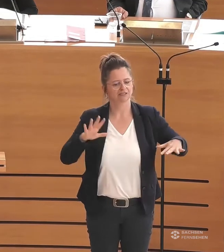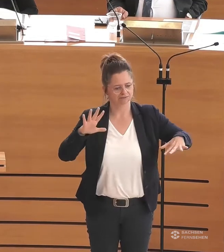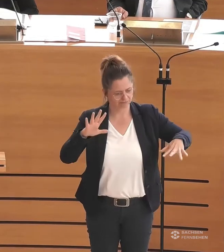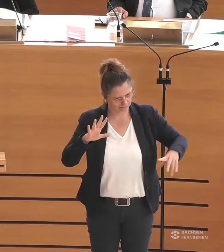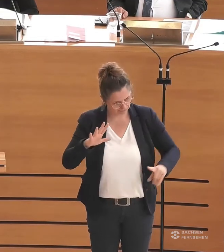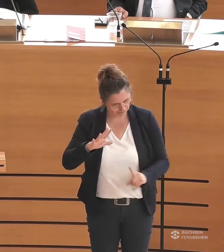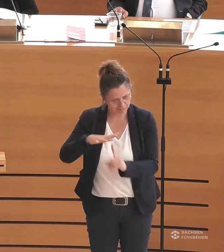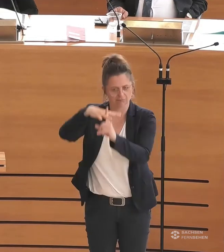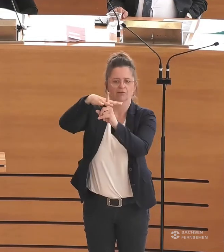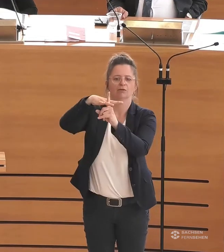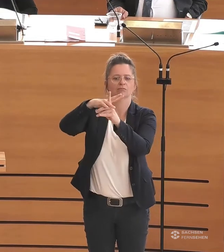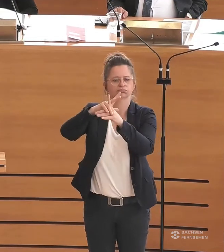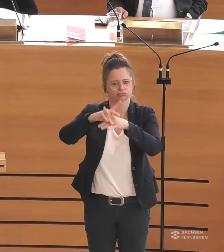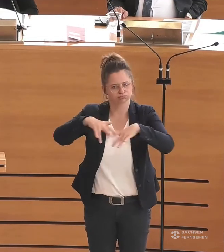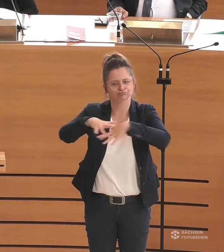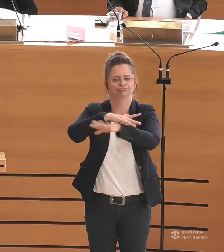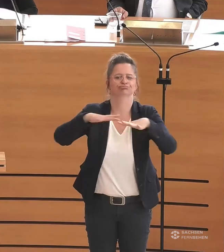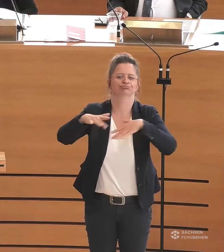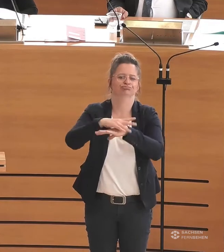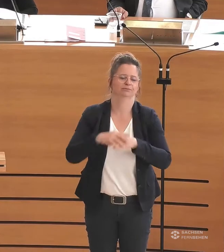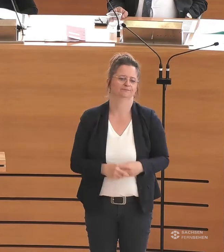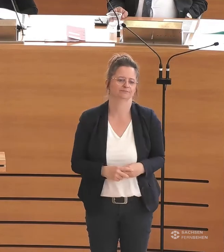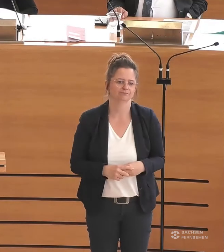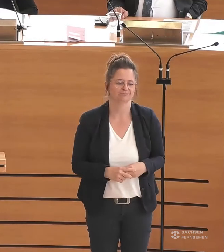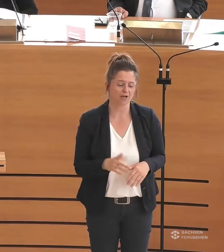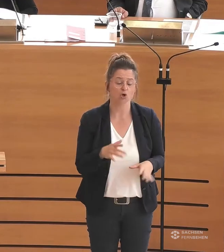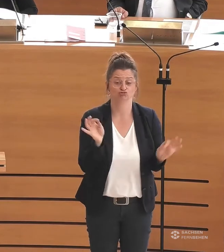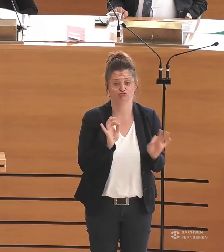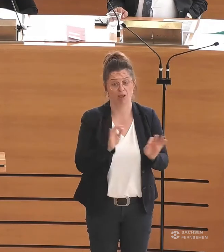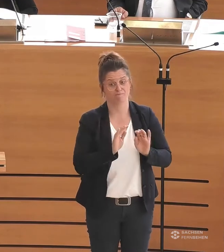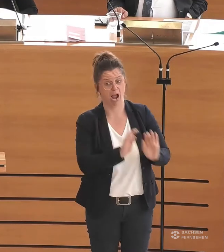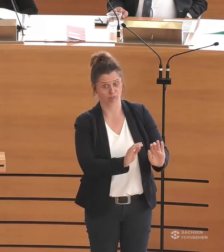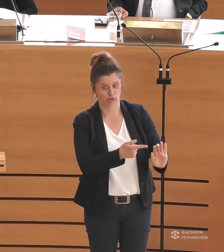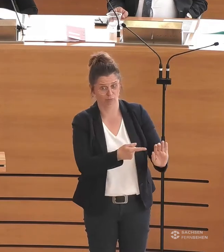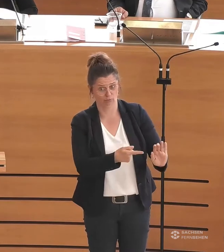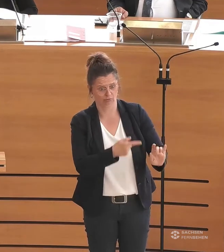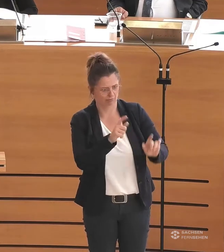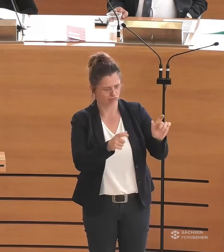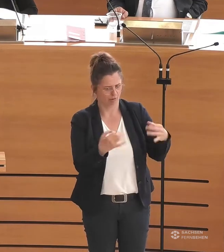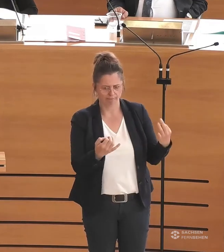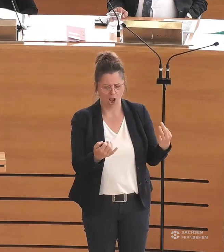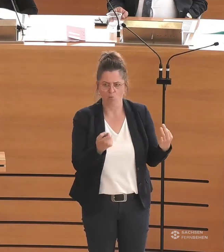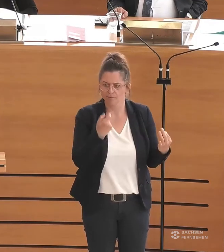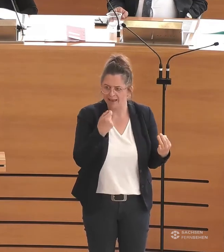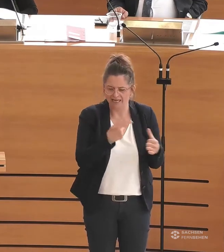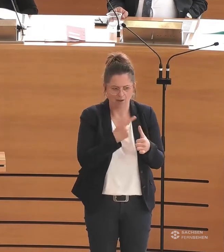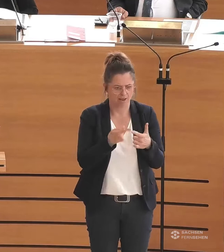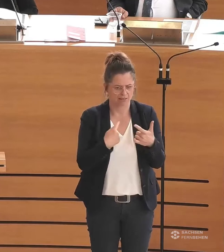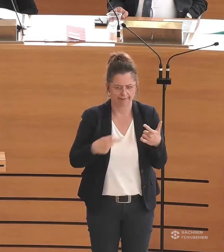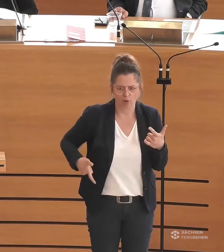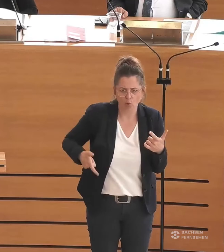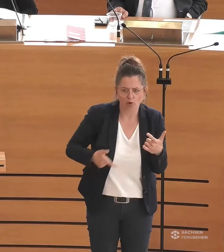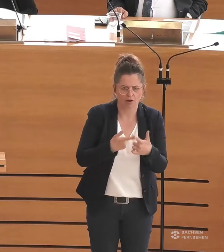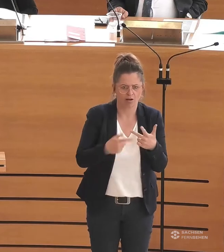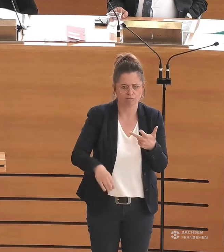genauso wichtig, bei schrecklichen Abschiebungen, die stattfinden, daran zu denken, dass die Dinge, dass diese Menschen zum Leben brauchen, ihre Medikamente, ihre Krücken,